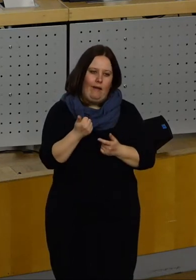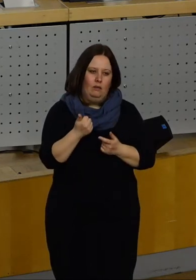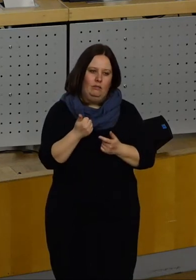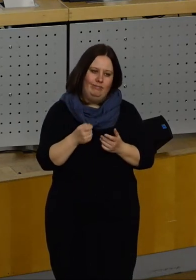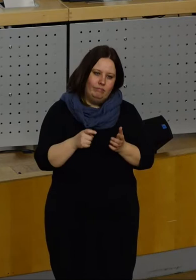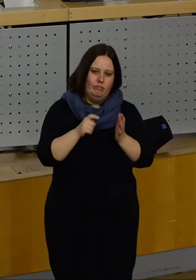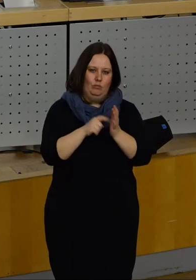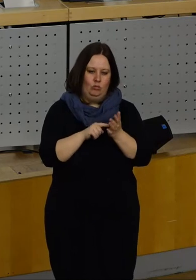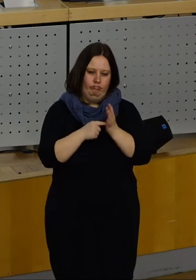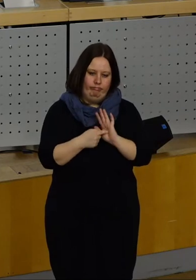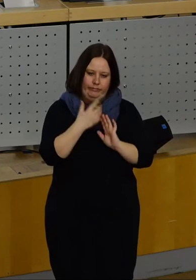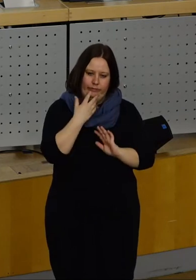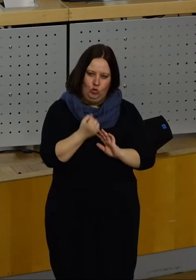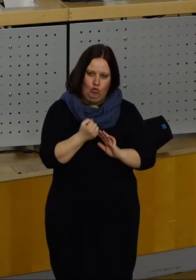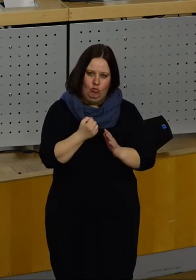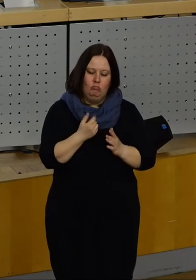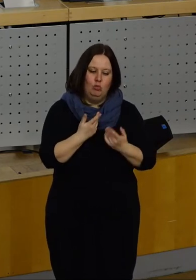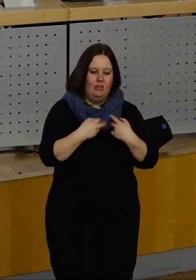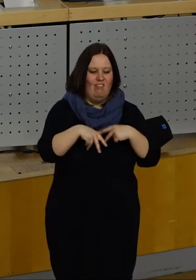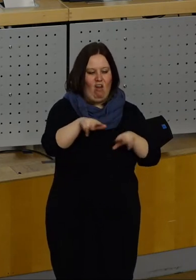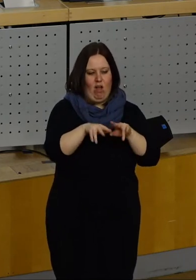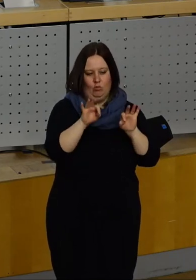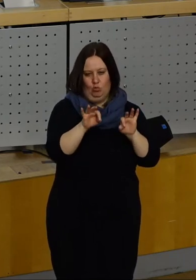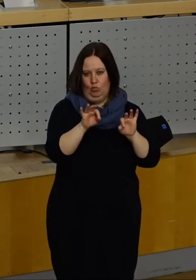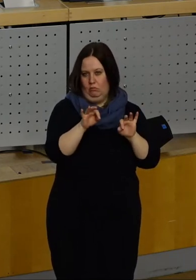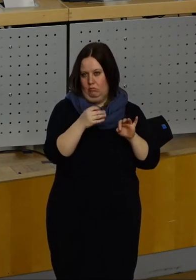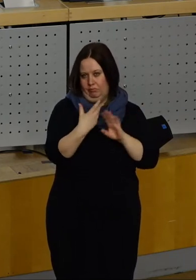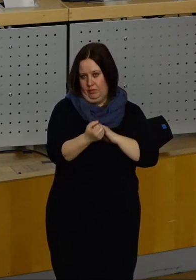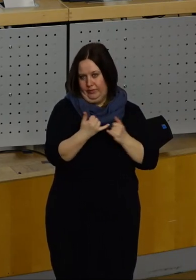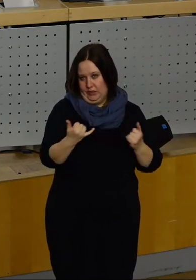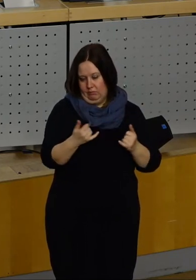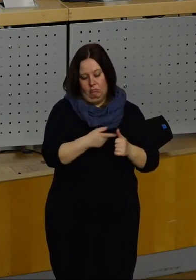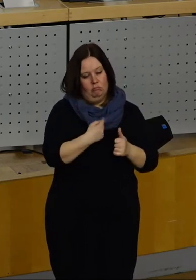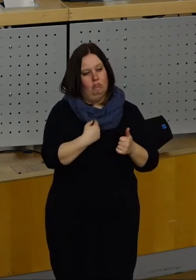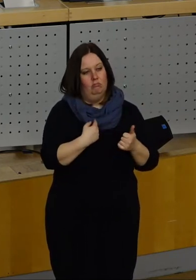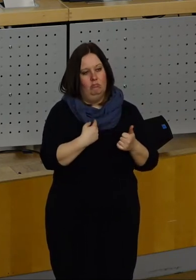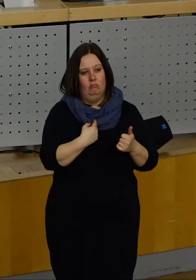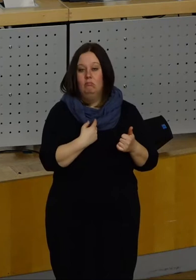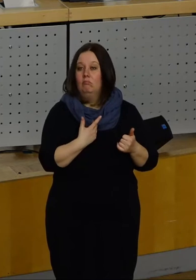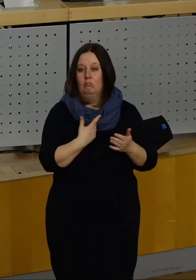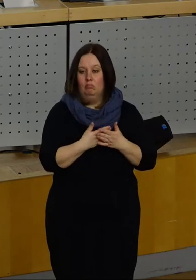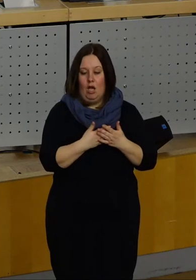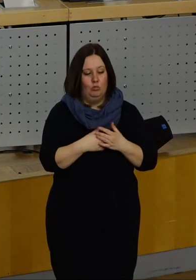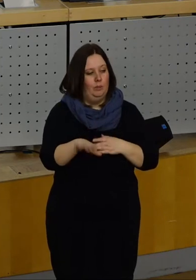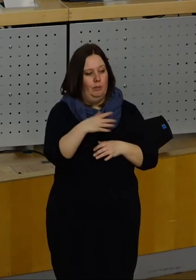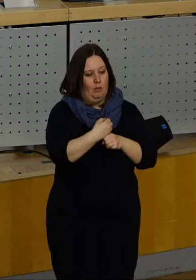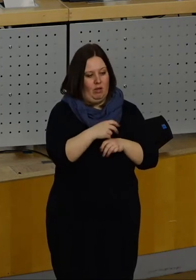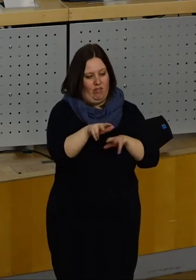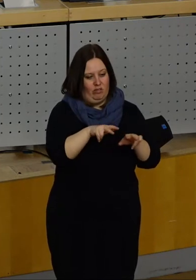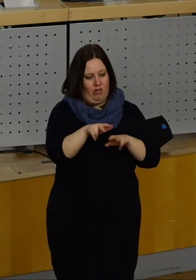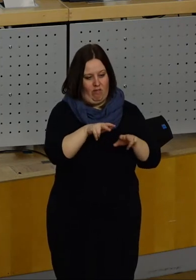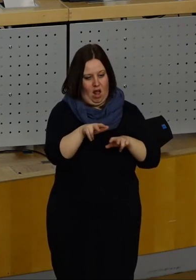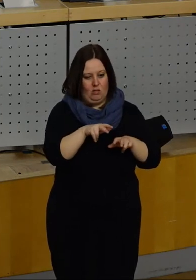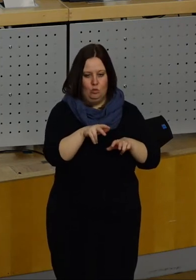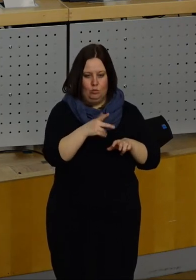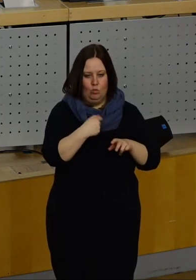machen. Eine gute Verwaltung erkennt man meines Verachtens an zwei Dingen. Erstens, dass die Beschäftigten dieser Verwaltung ein